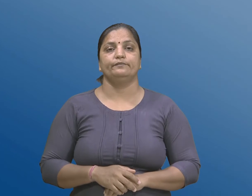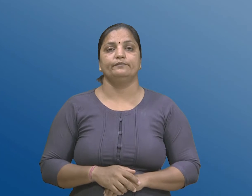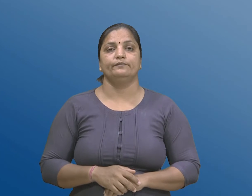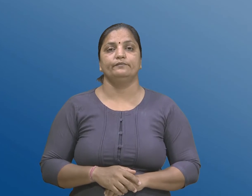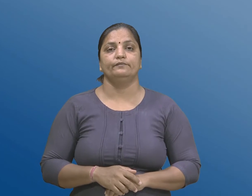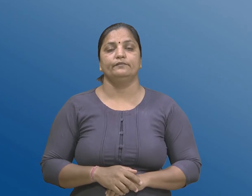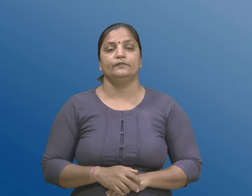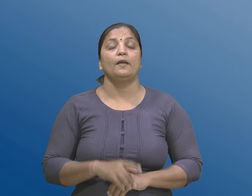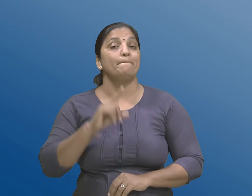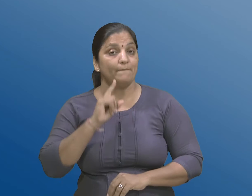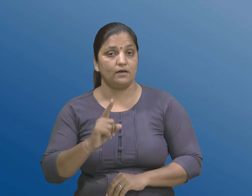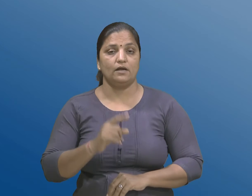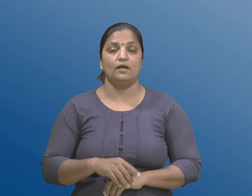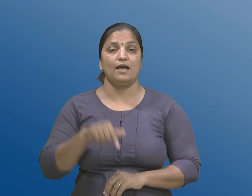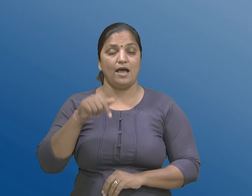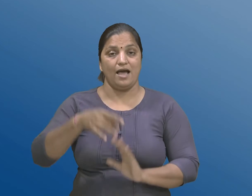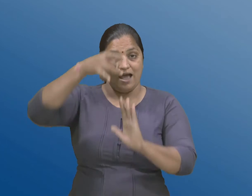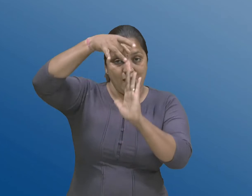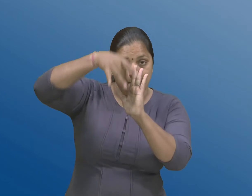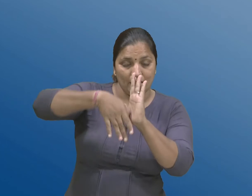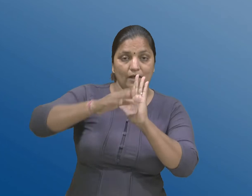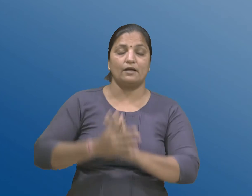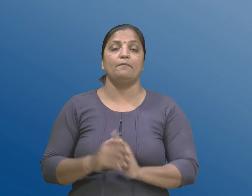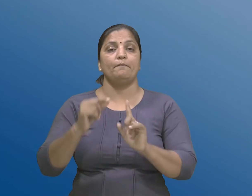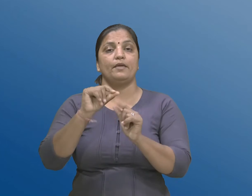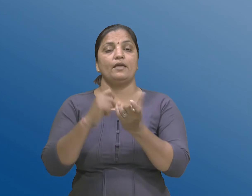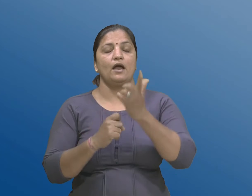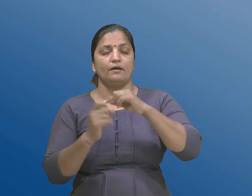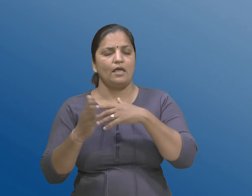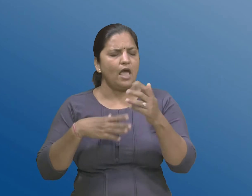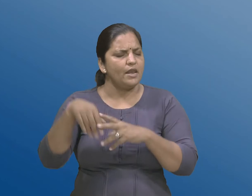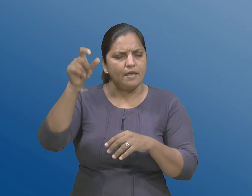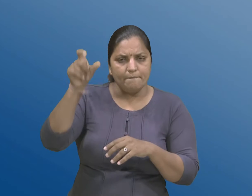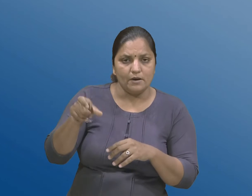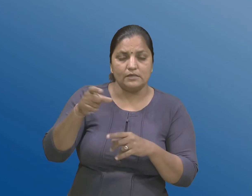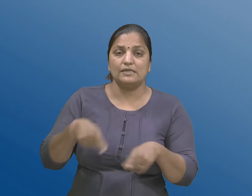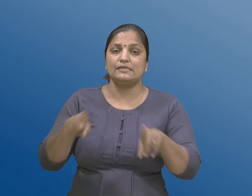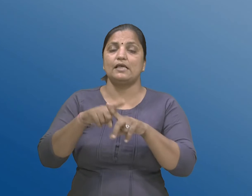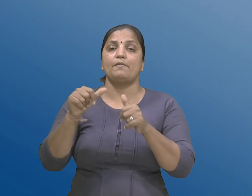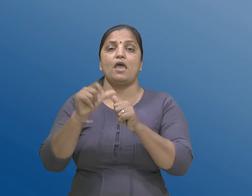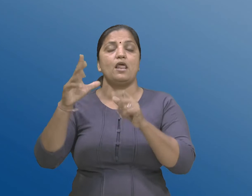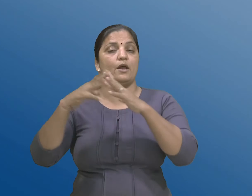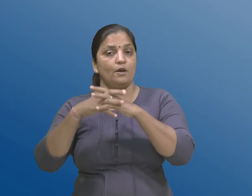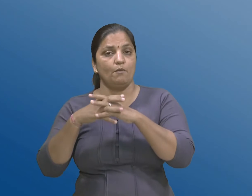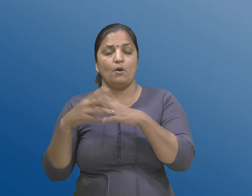परन्तु आ पेटा खंड मा इमी कोई व्यक्ति ने आ काईदा हे ठल कोई पन सजा मिलववा